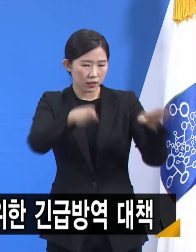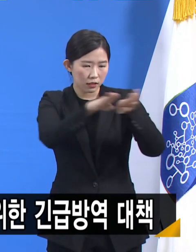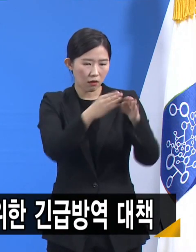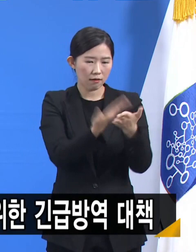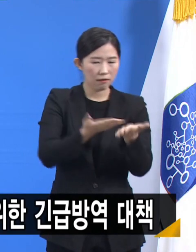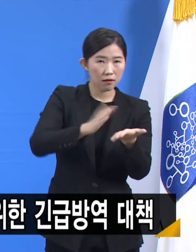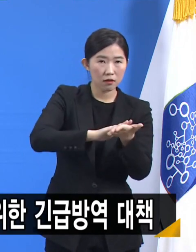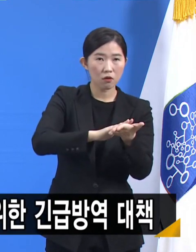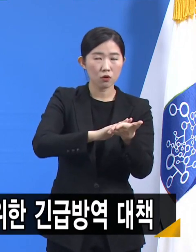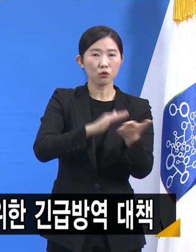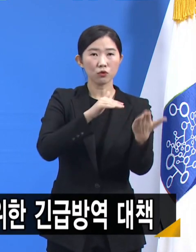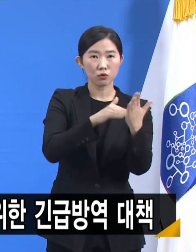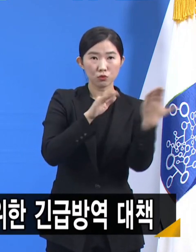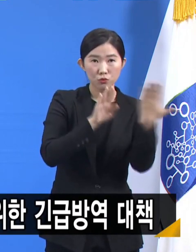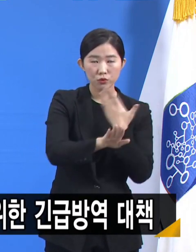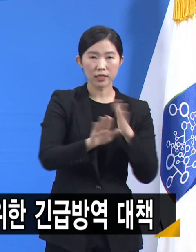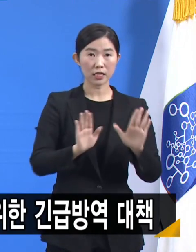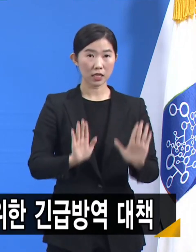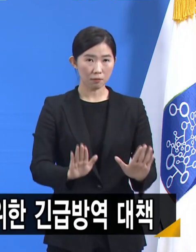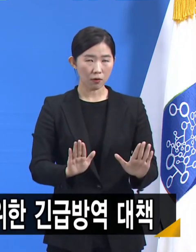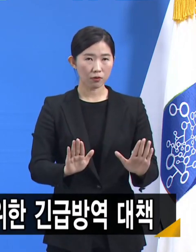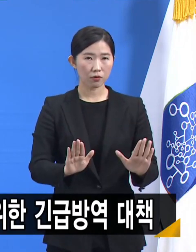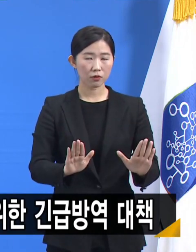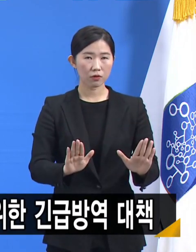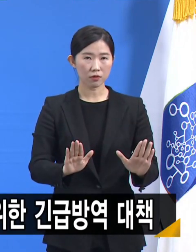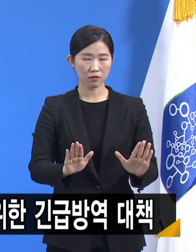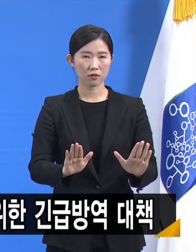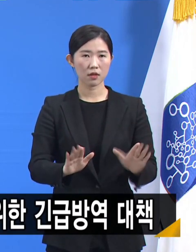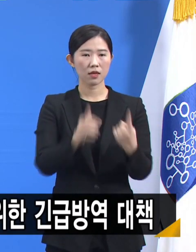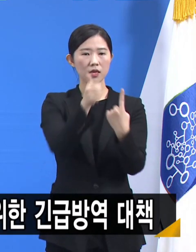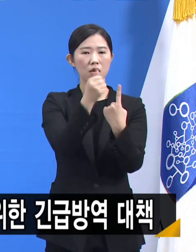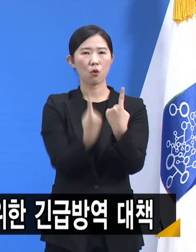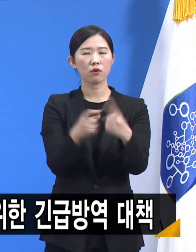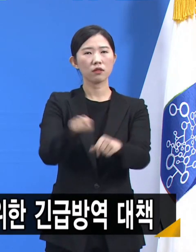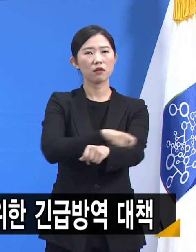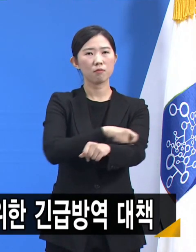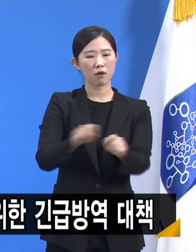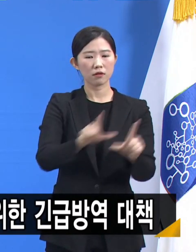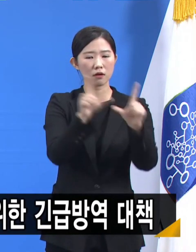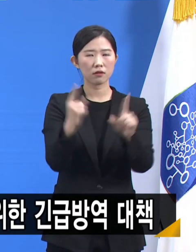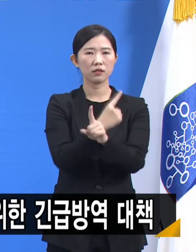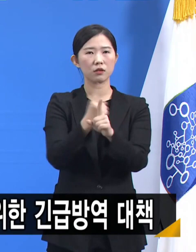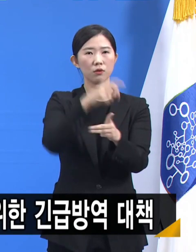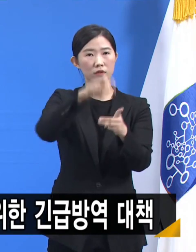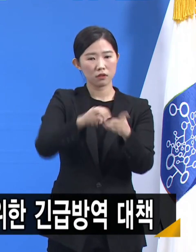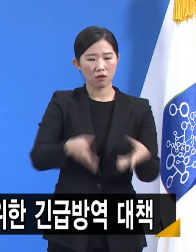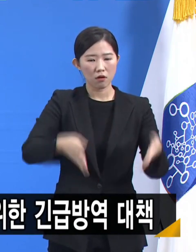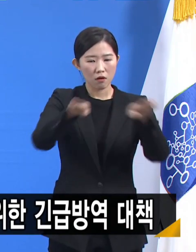이번 주 안에 1호 특별생활치료센터를 개소할 예정입니다.